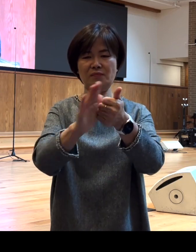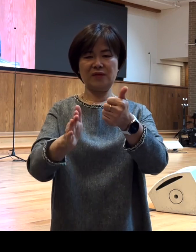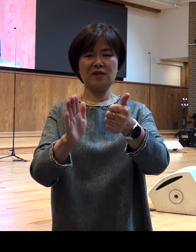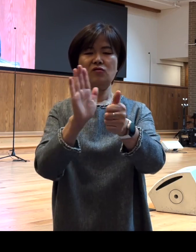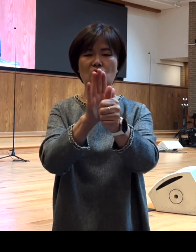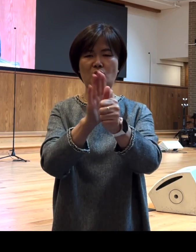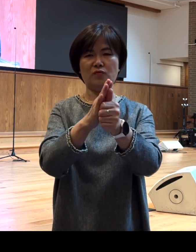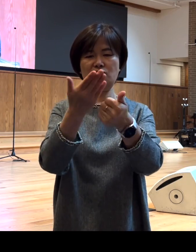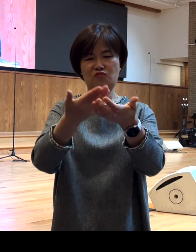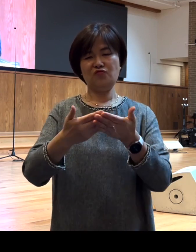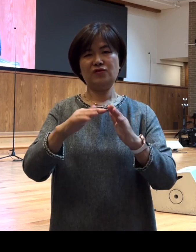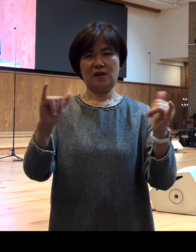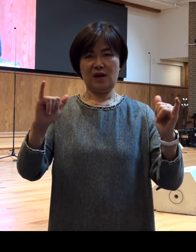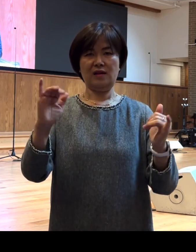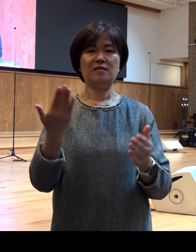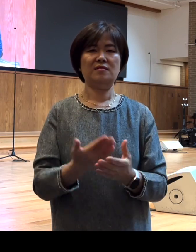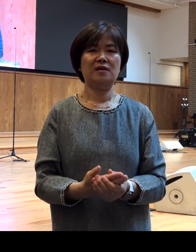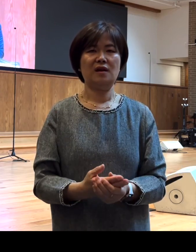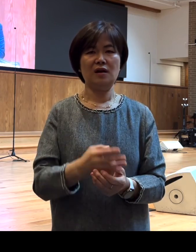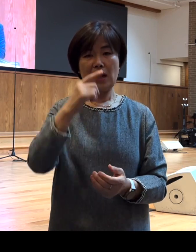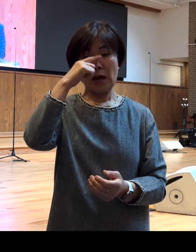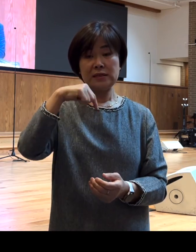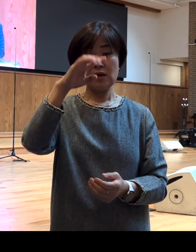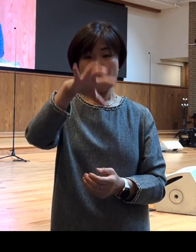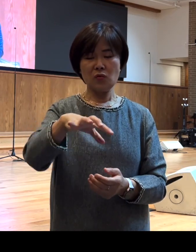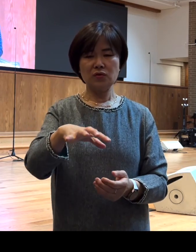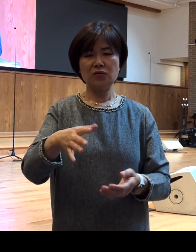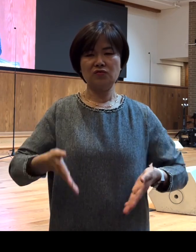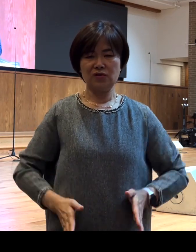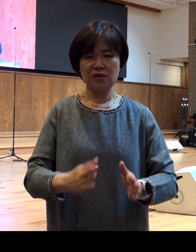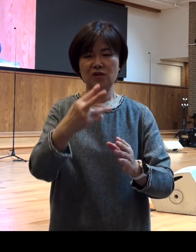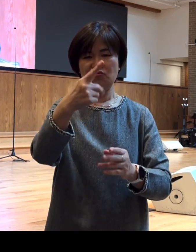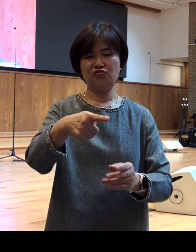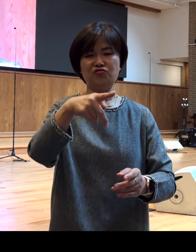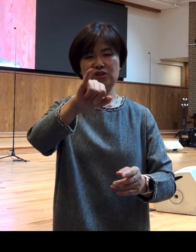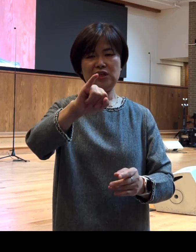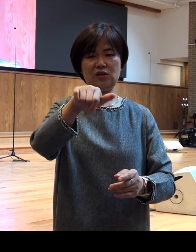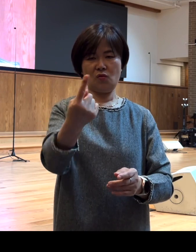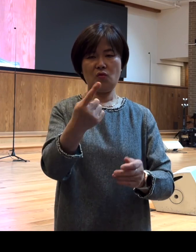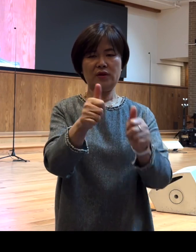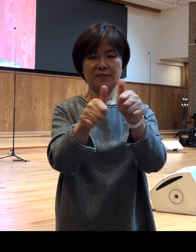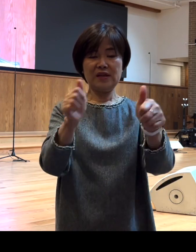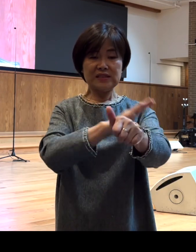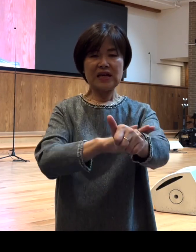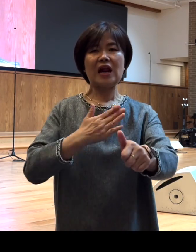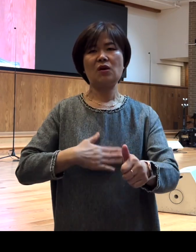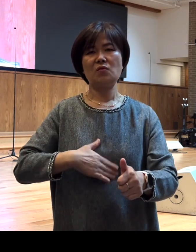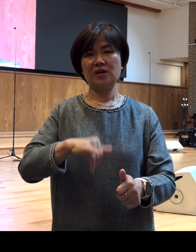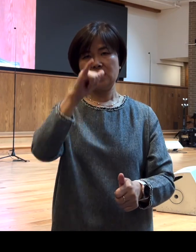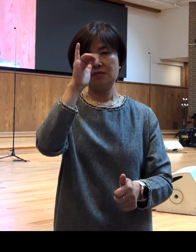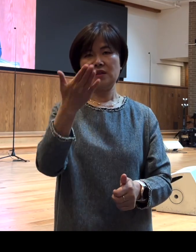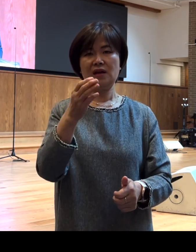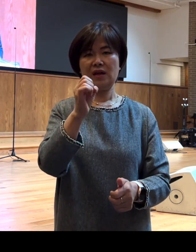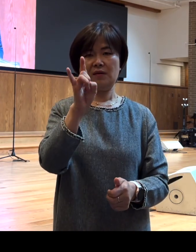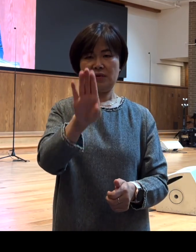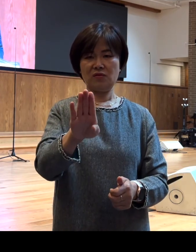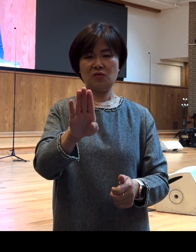아시아 지방 출신의 두기고는 우리가 잘 알고 있죠 여러분 에베소서를 우리가 함께